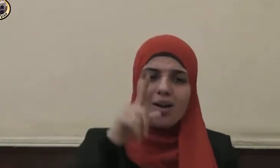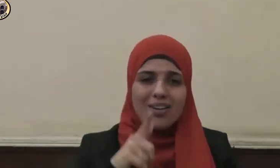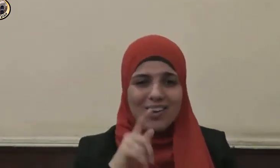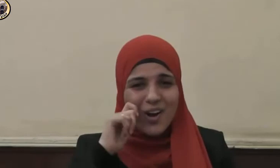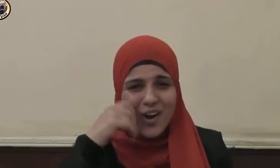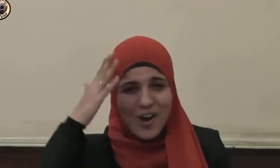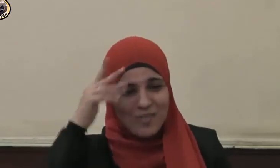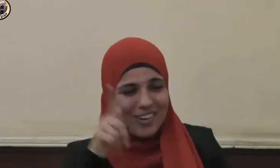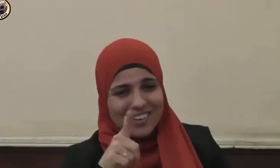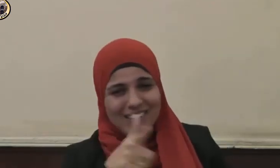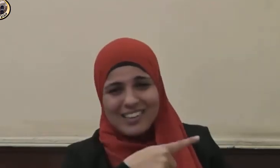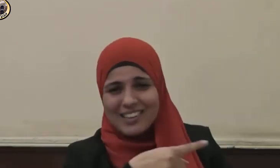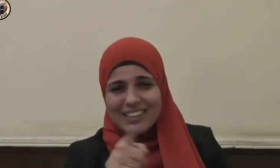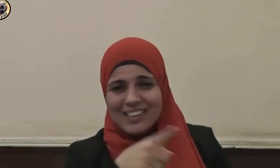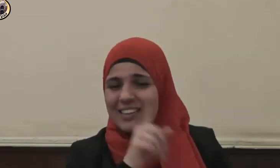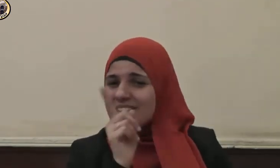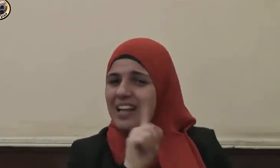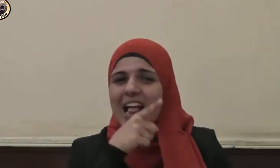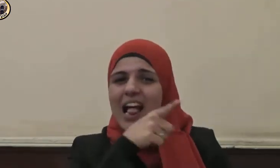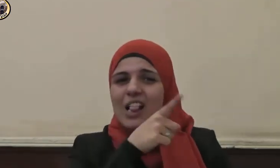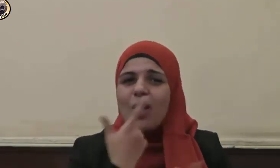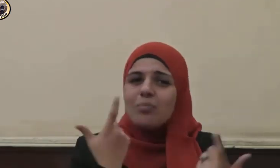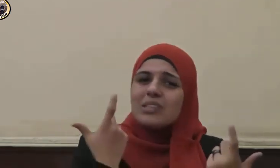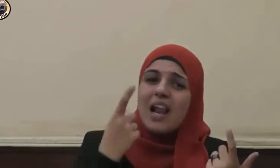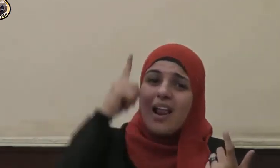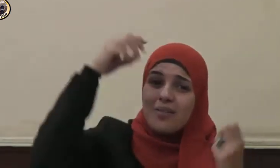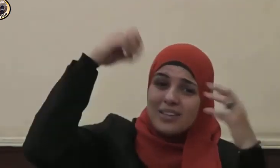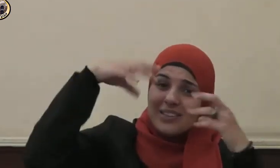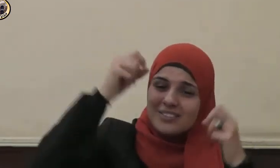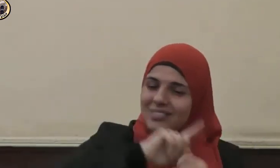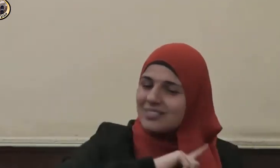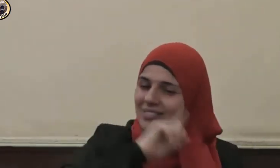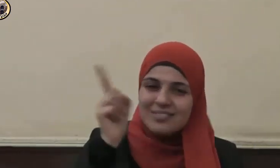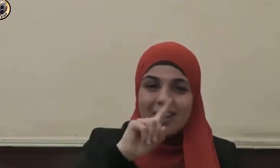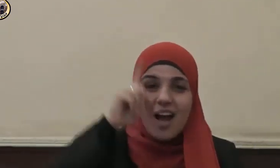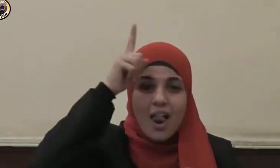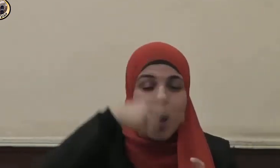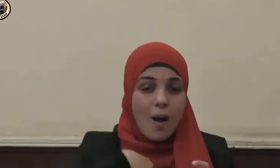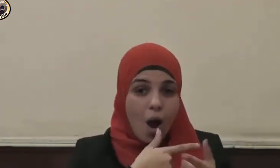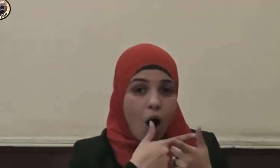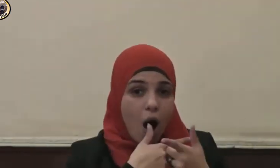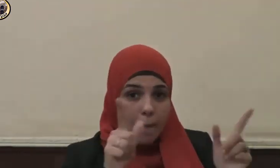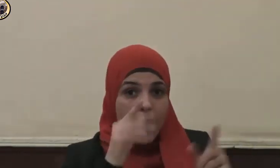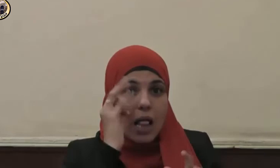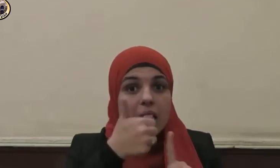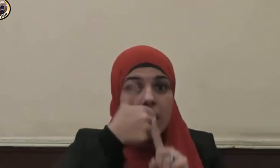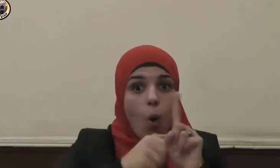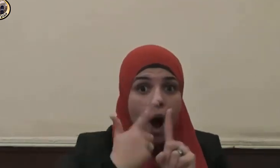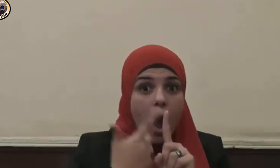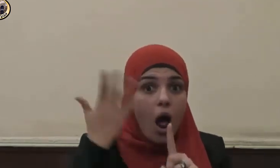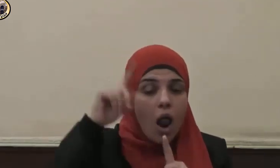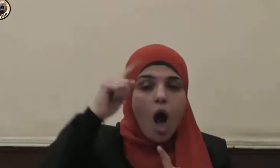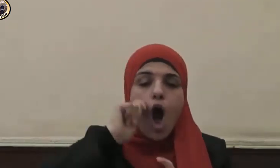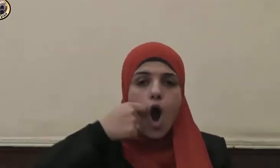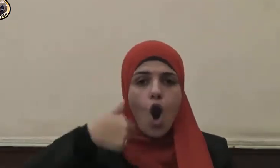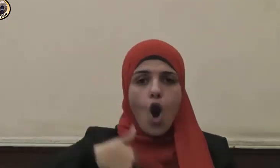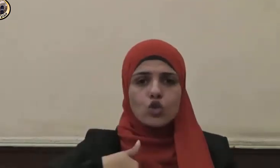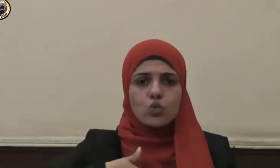أنتم المتكلون ألا أخبركم بالمتوكلين رجل ألقى حبة